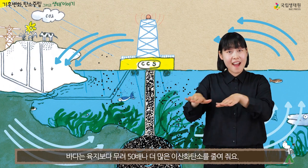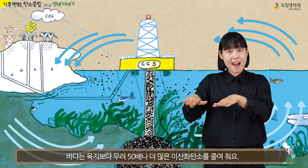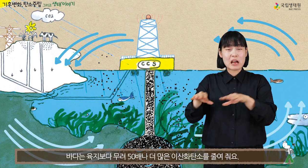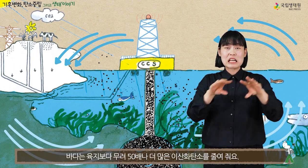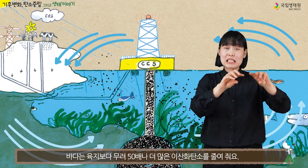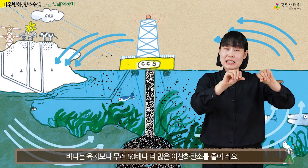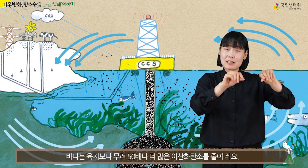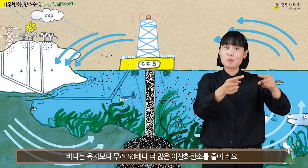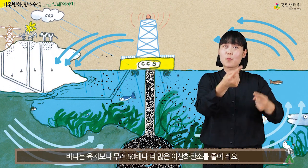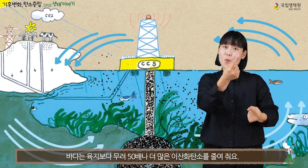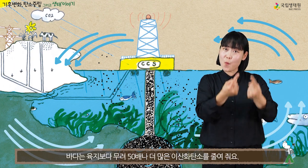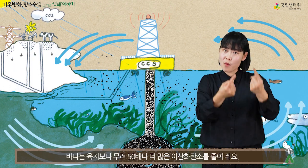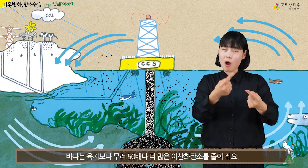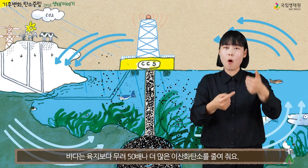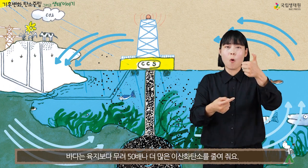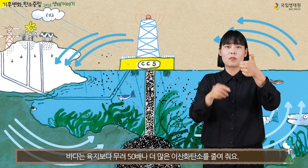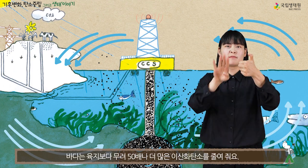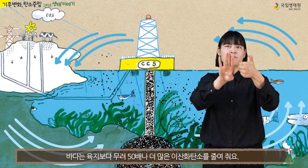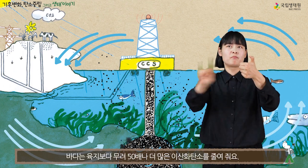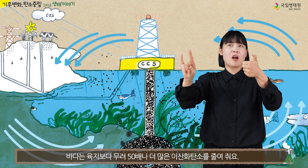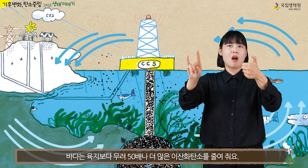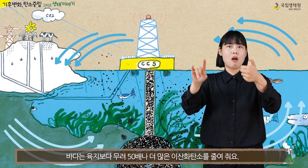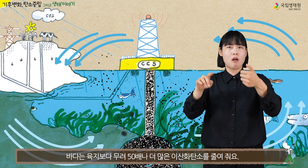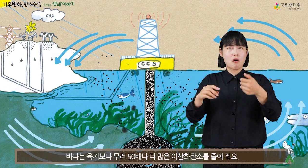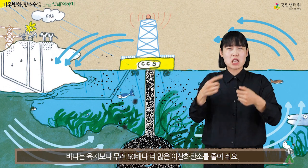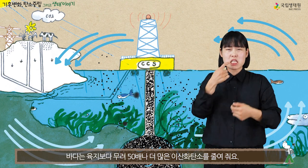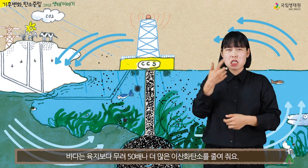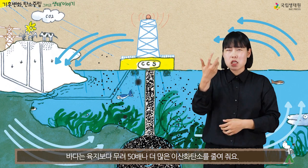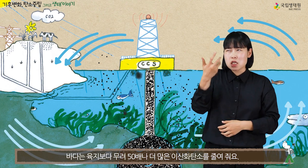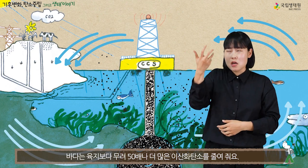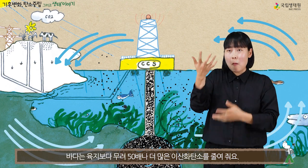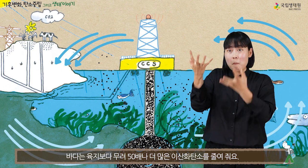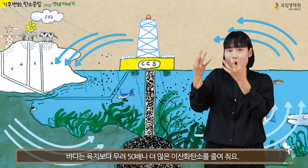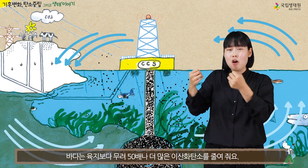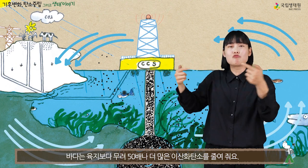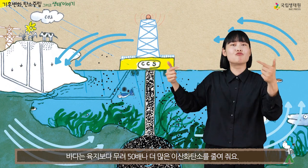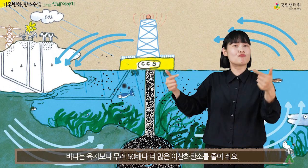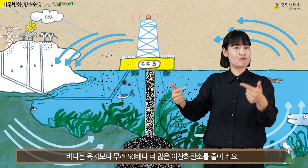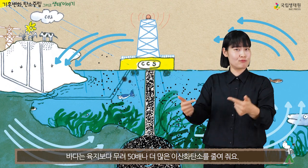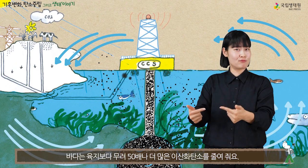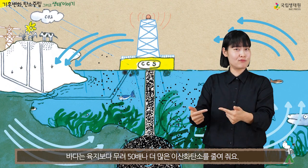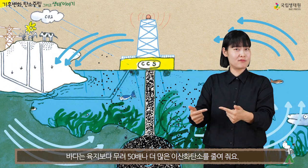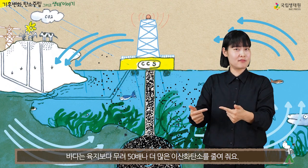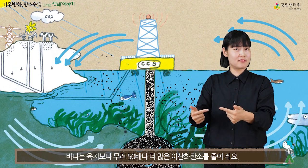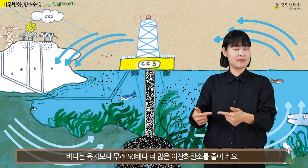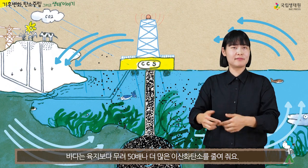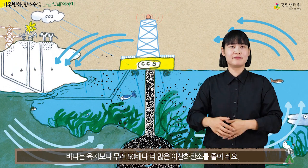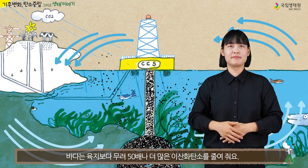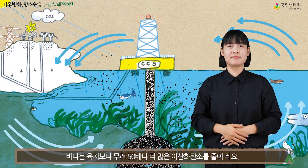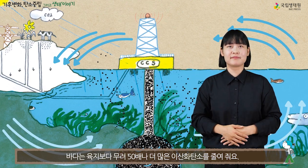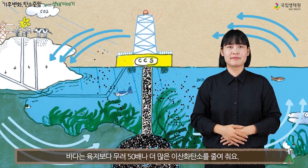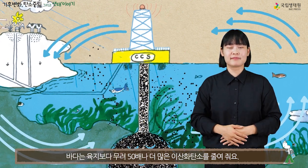바다는 육지보다 무려 50배나 더 많은 이산화탄소를 줄여줘요.